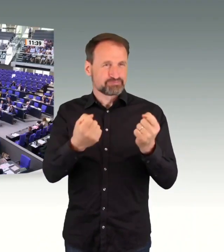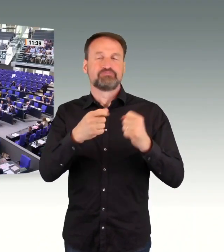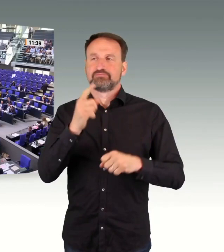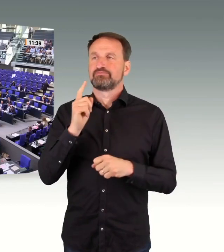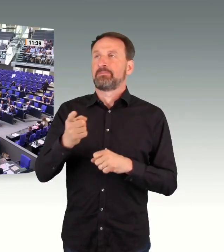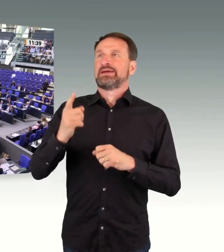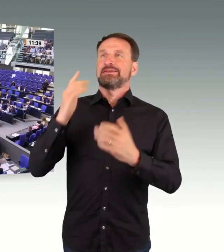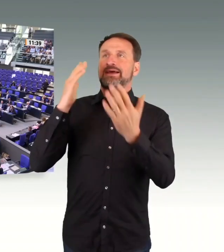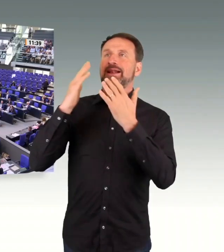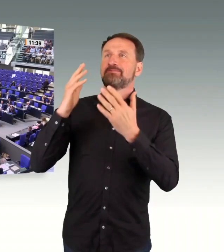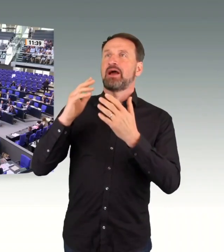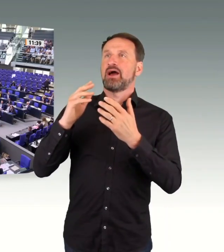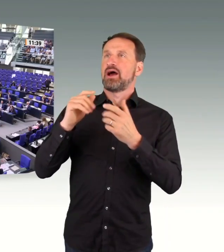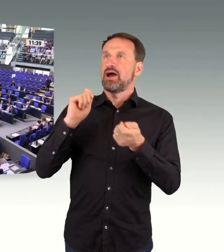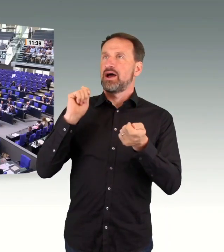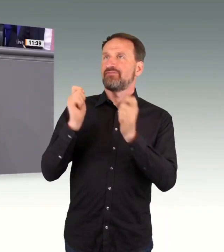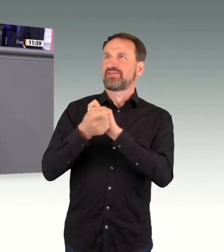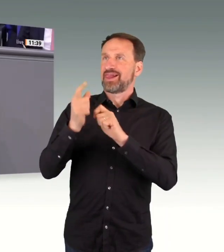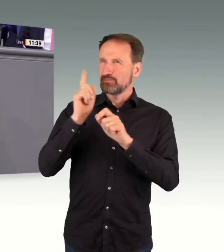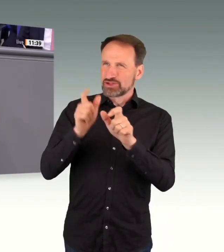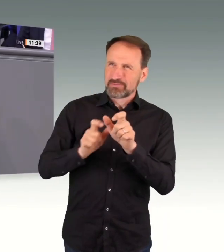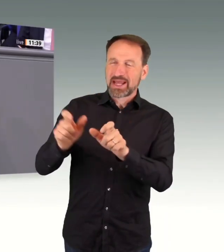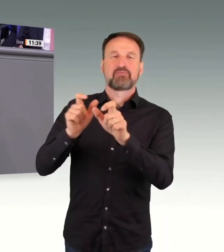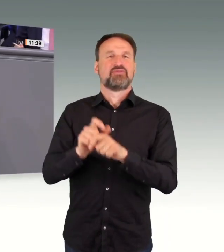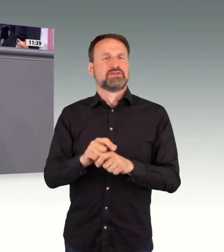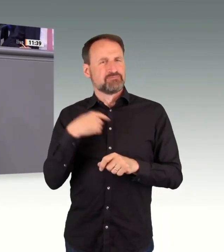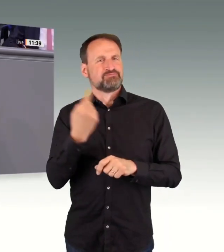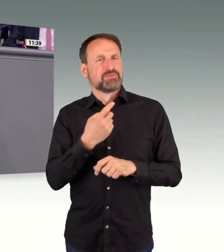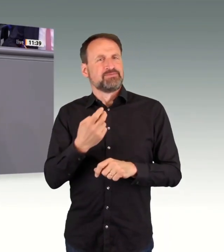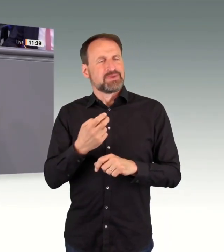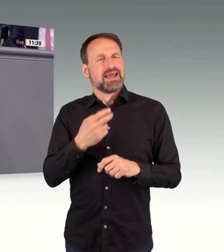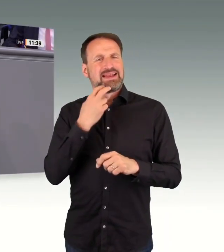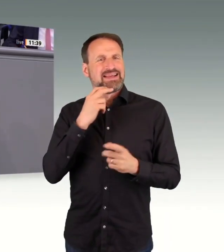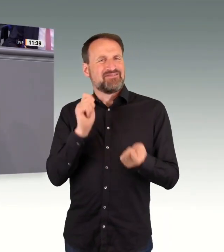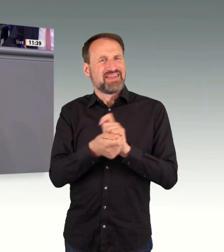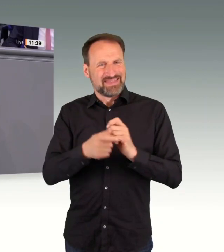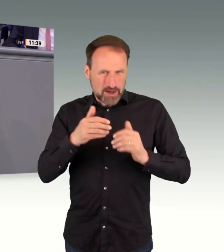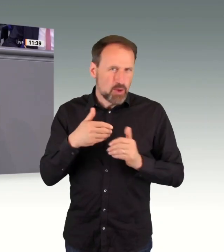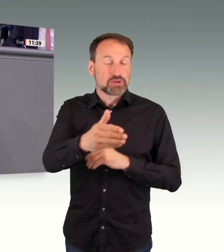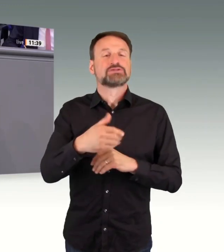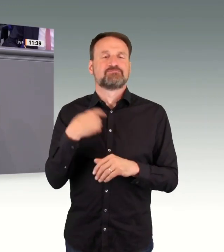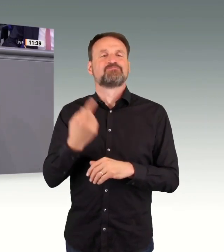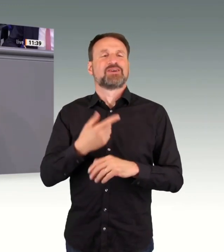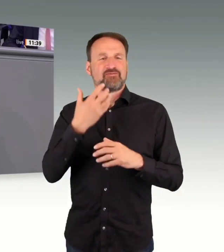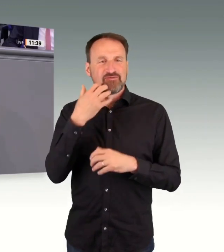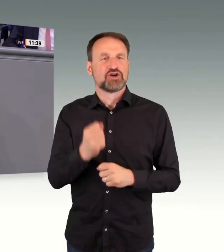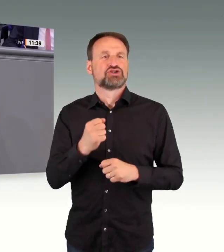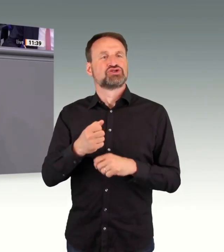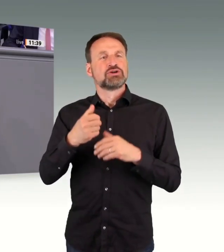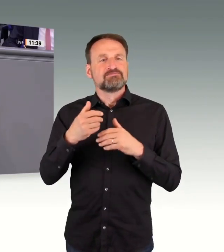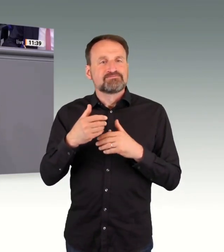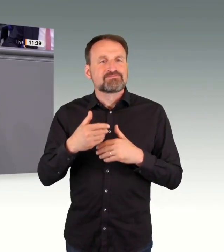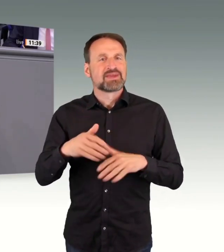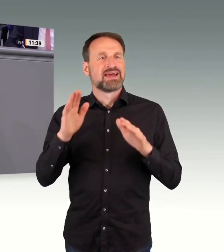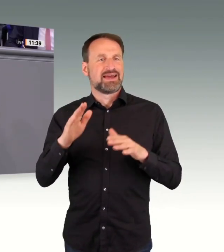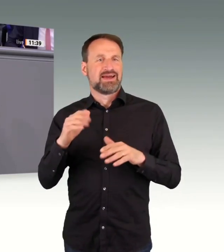wir erneuerbare Energien ausbauen. Um dabei zu helfen, dass mehr Menschen bezahlbaren Wohnraum finden, brauchen wir mehr bezahlbare Wohnungen,